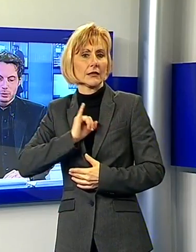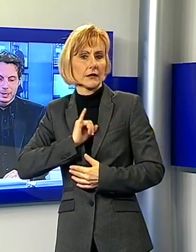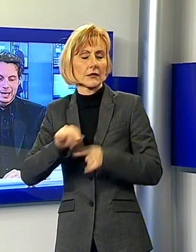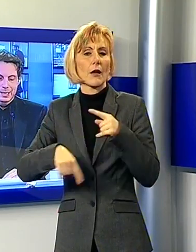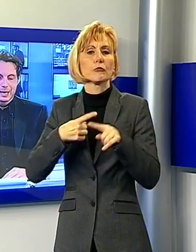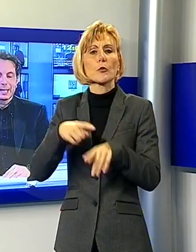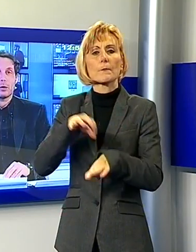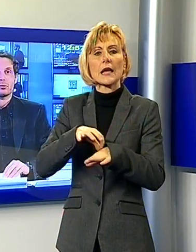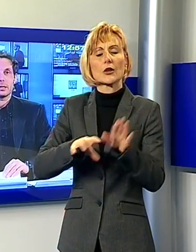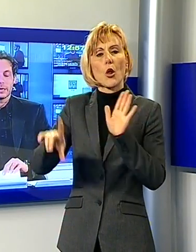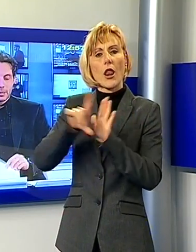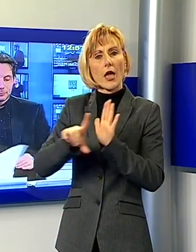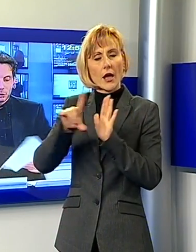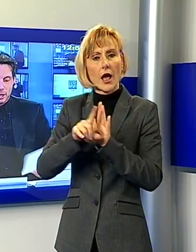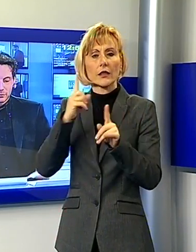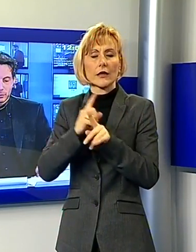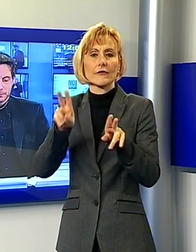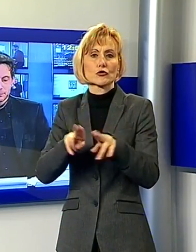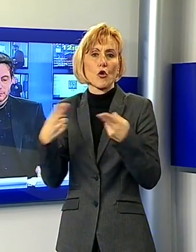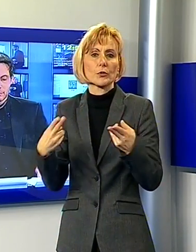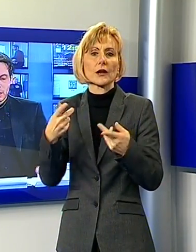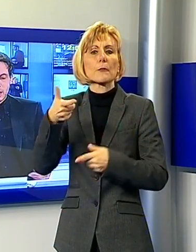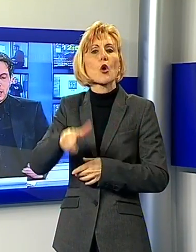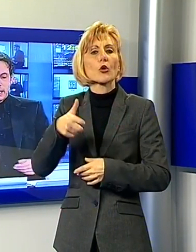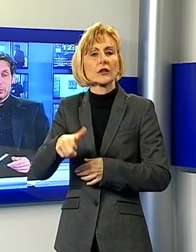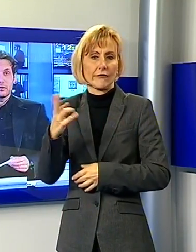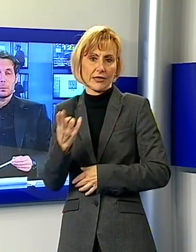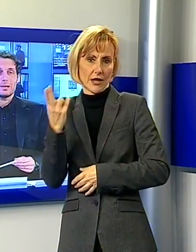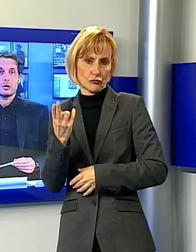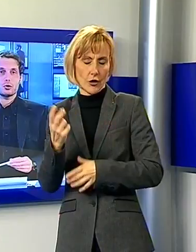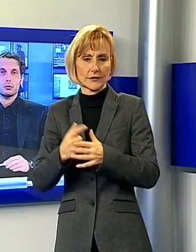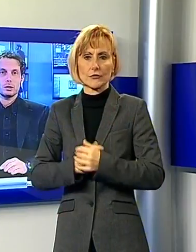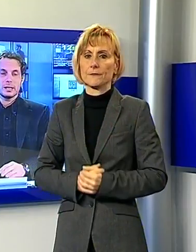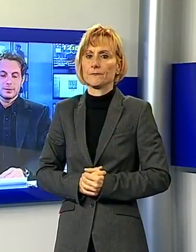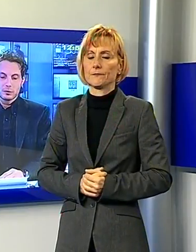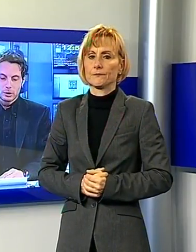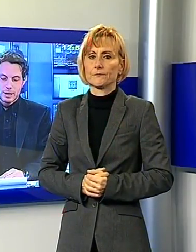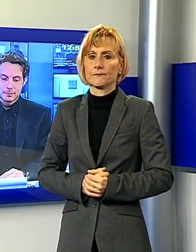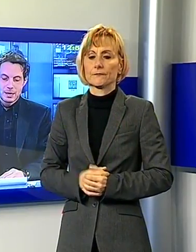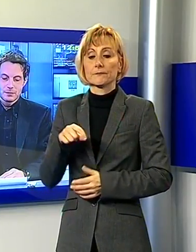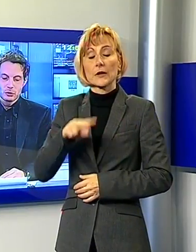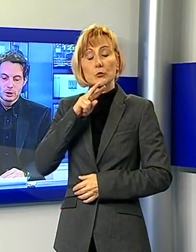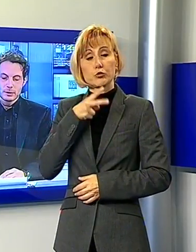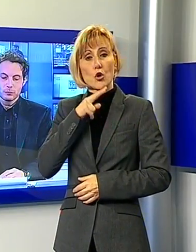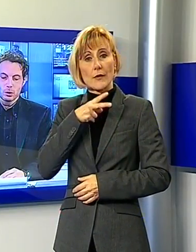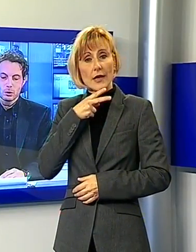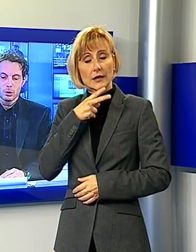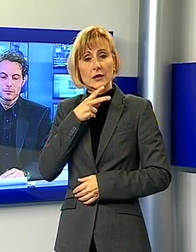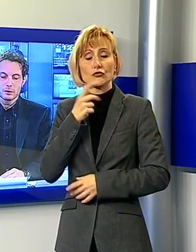legale le cause del decesso. E questo pomeriggio, su indicazione dei vigili del fuoco, le ferrovie